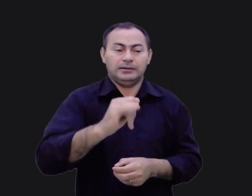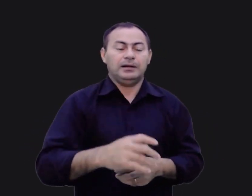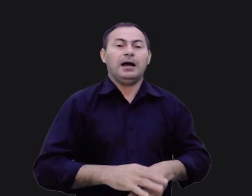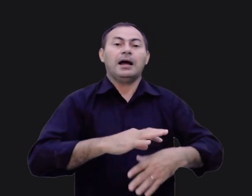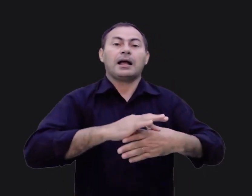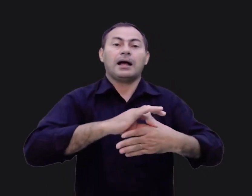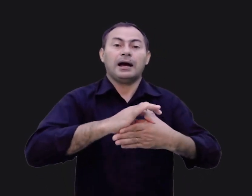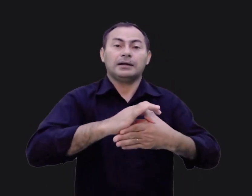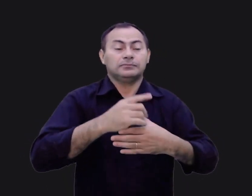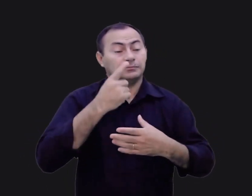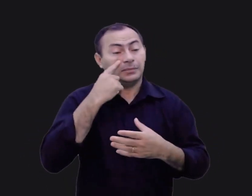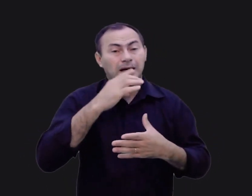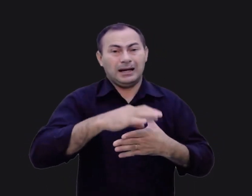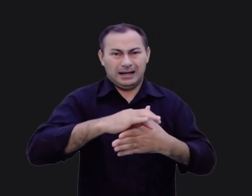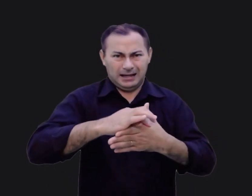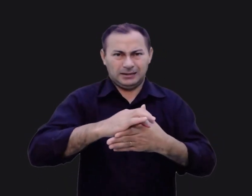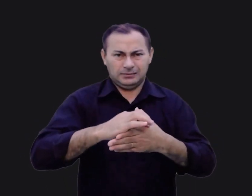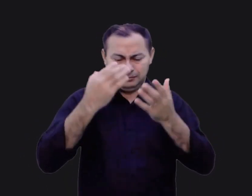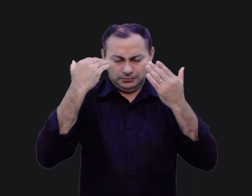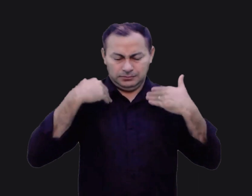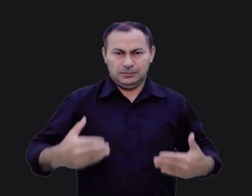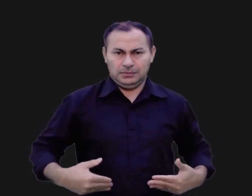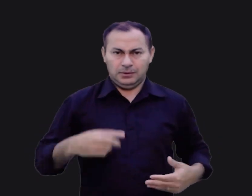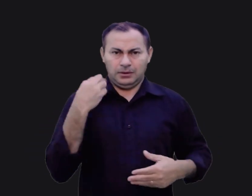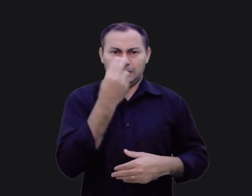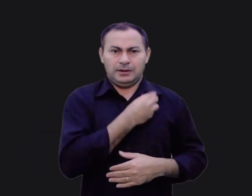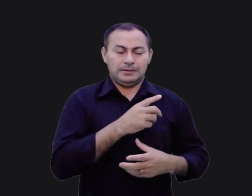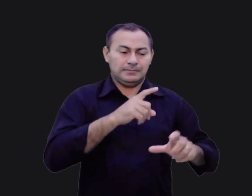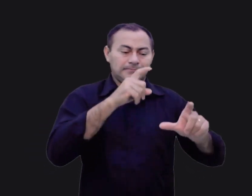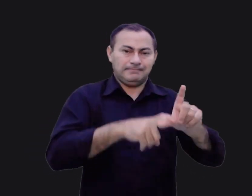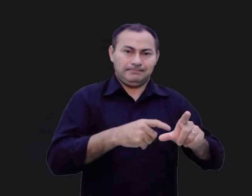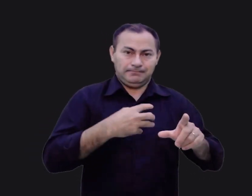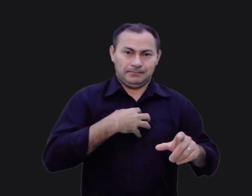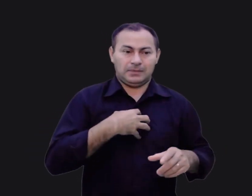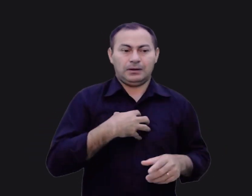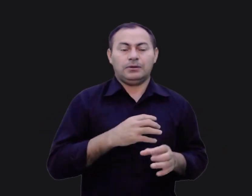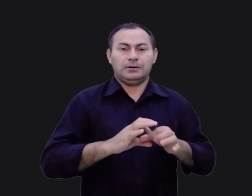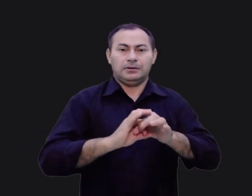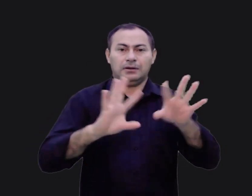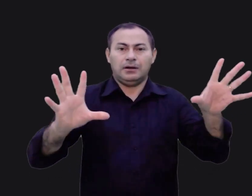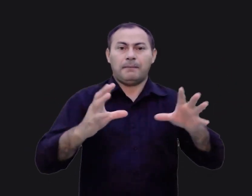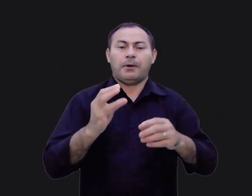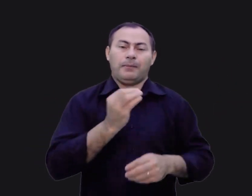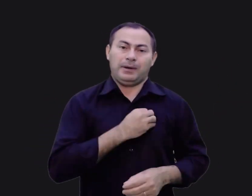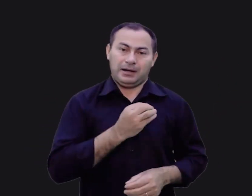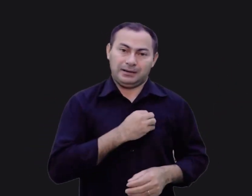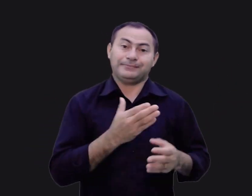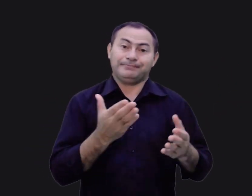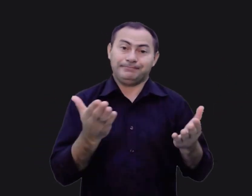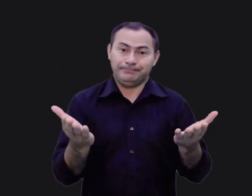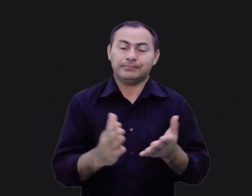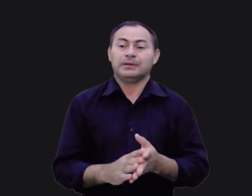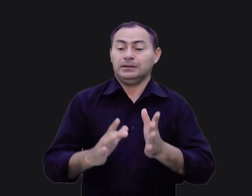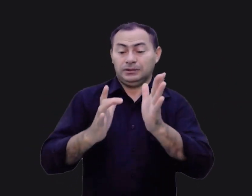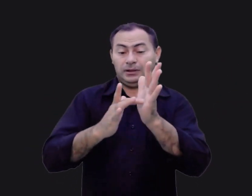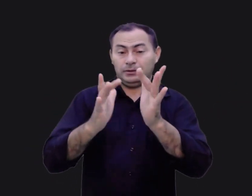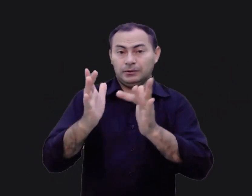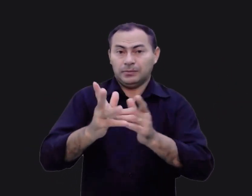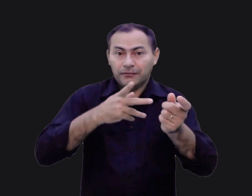como a carne. Geralmente, a carne está associada com a nossa tendência ou disposição para o pecado. Jesus disse,